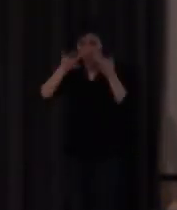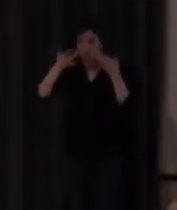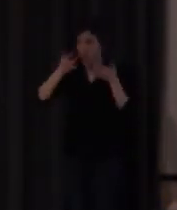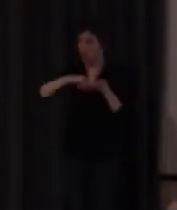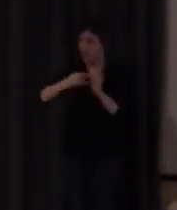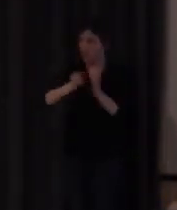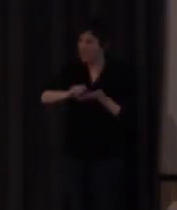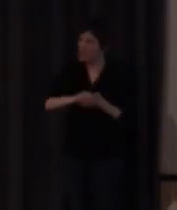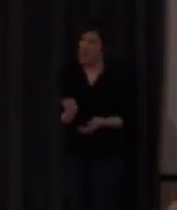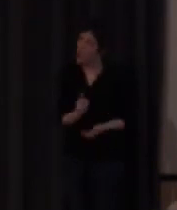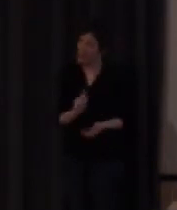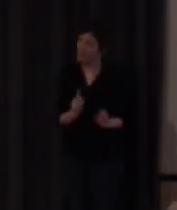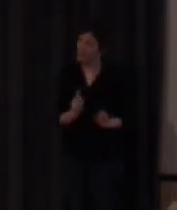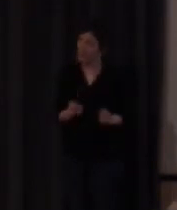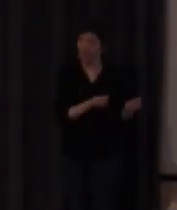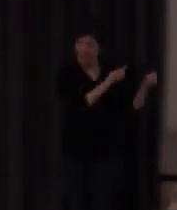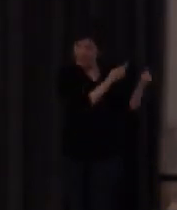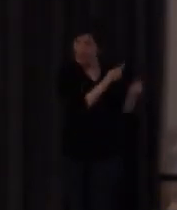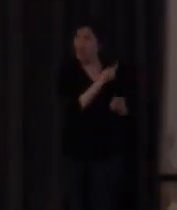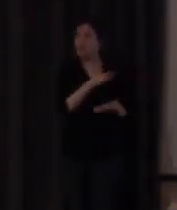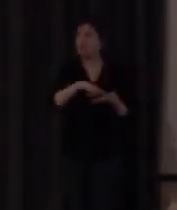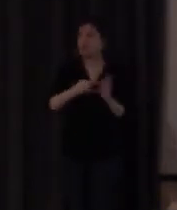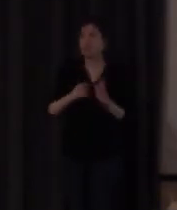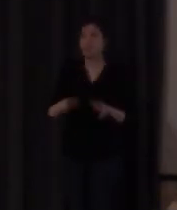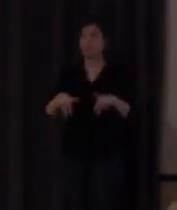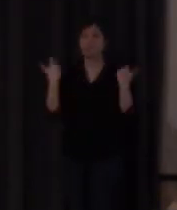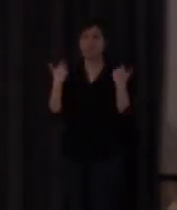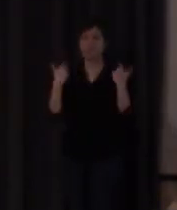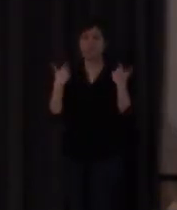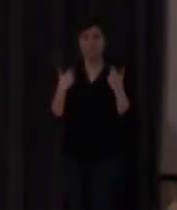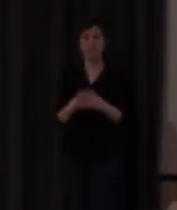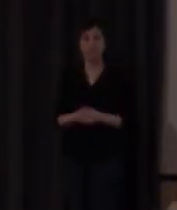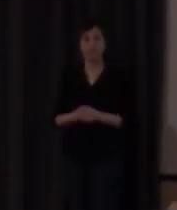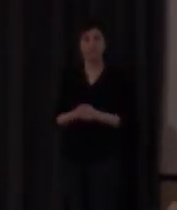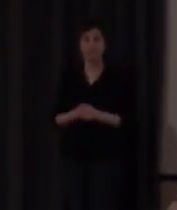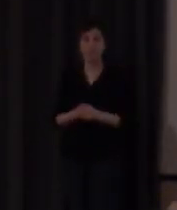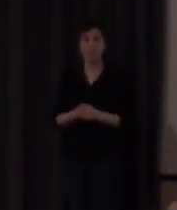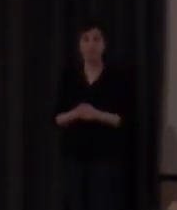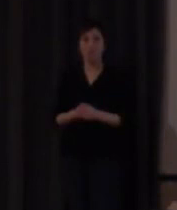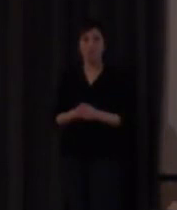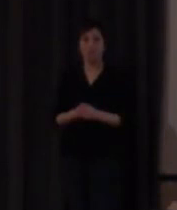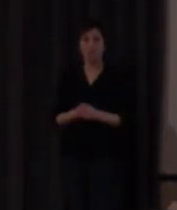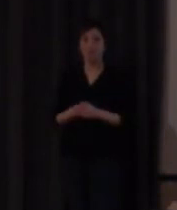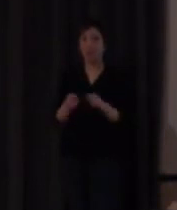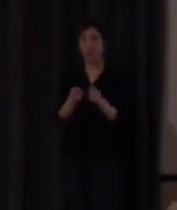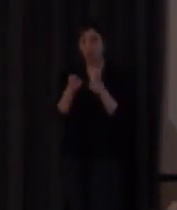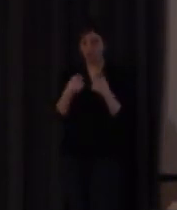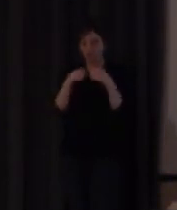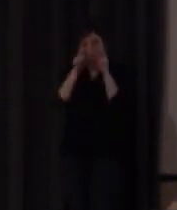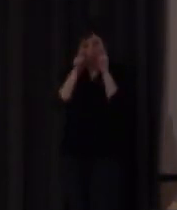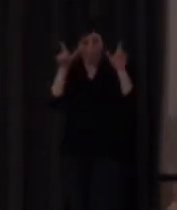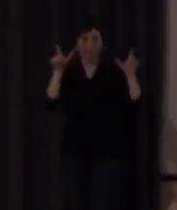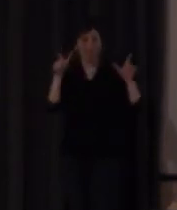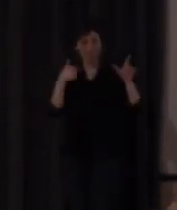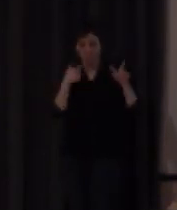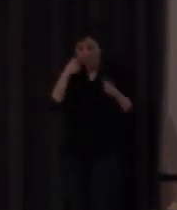lo que tiene de válido este sistema es que permite como les decía un despertar yo mismo lo he visto